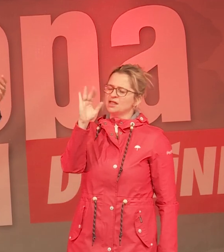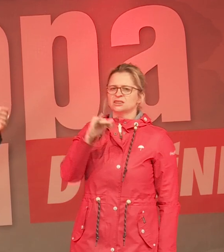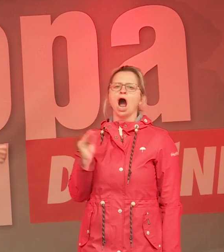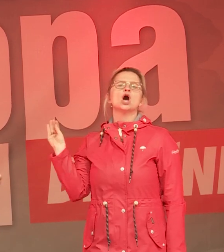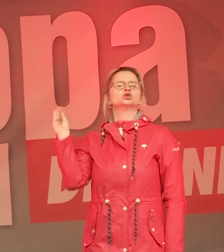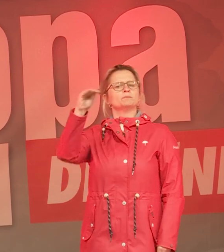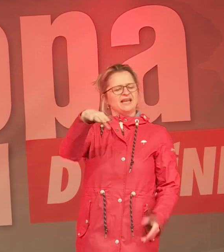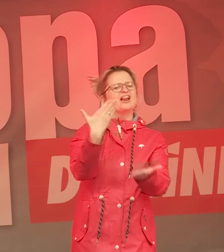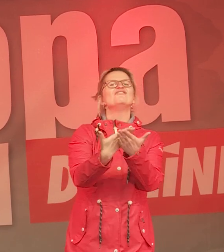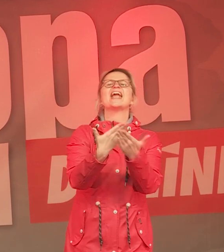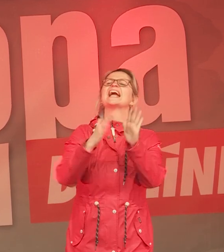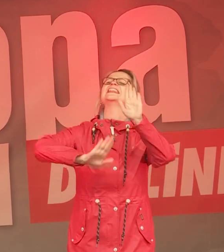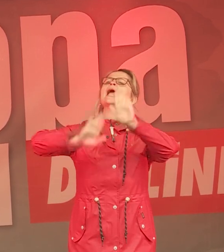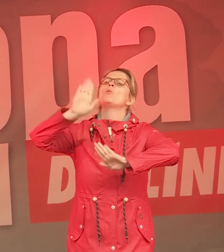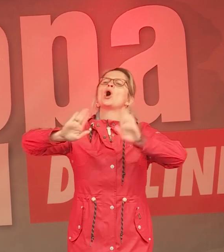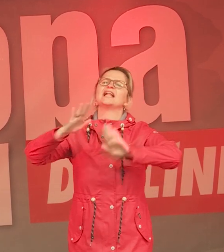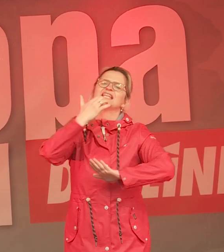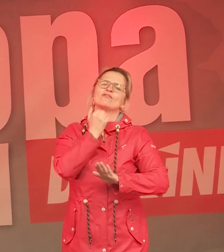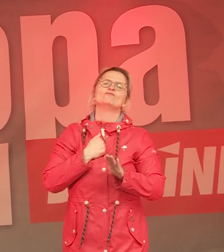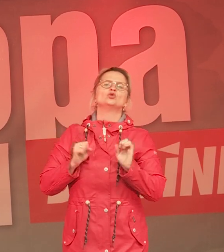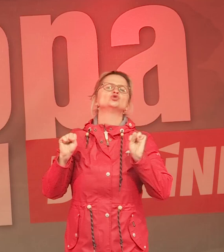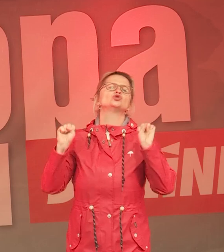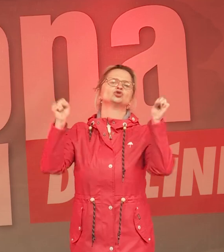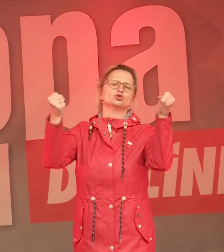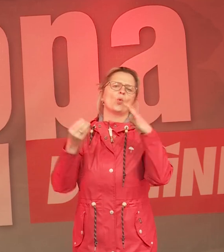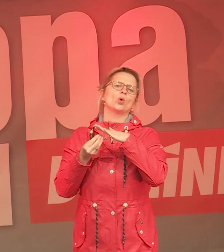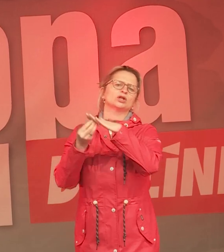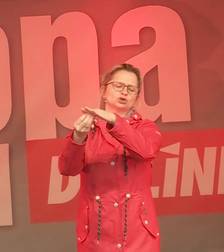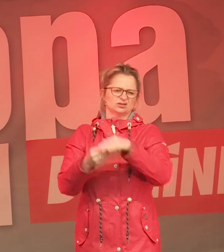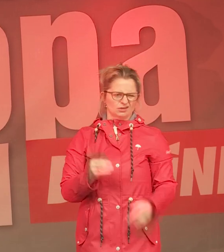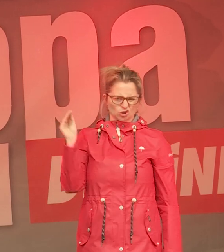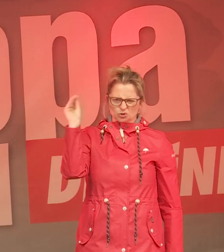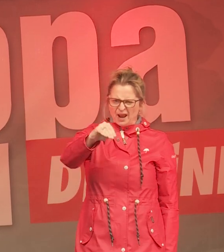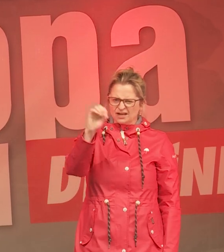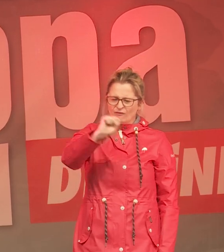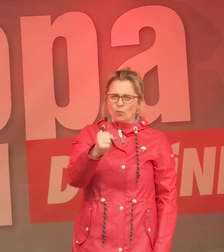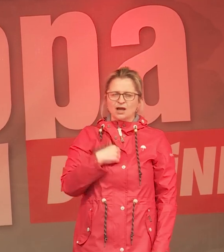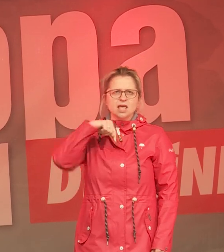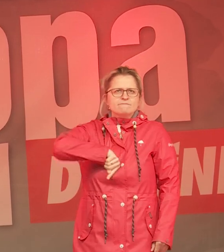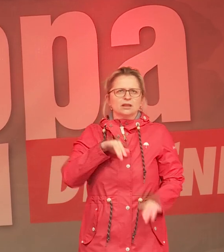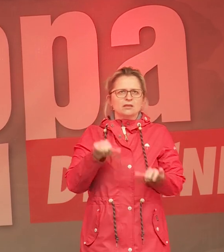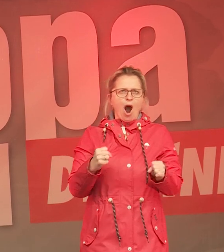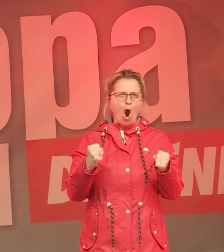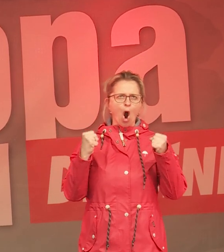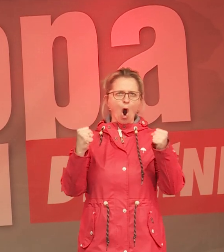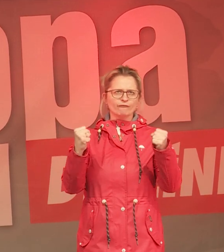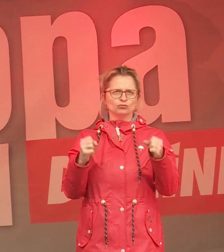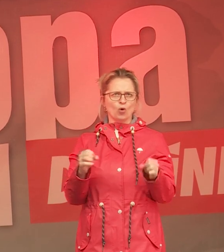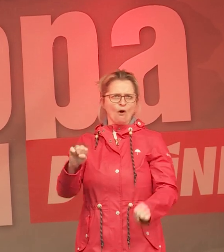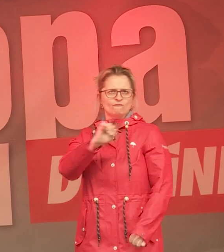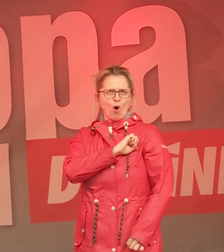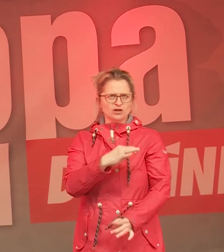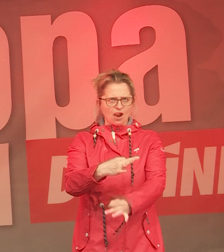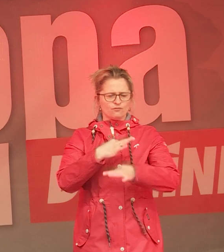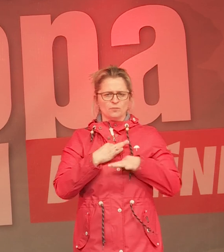demokratischem Engagement. Nein, die spenden natürlich, weil sie sich was davon versprechen. Und es ist auch völlig klar,